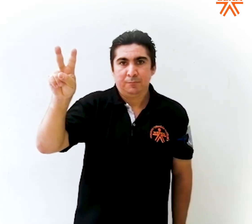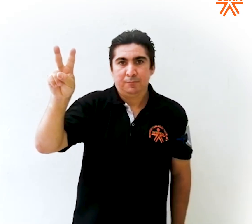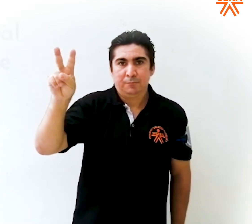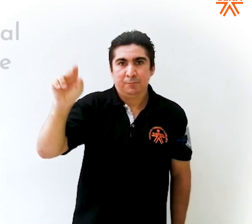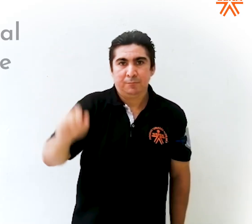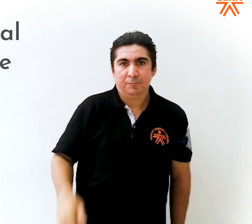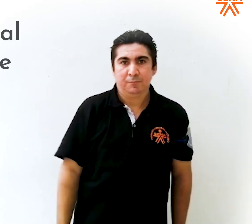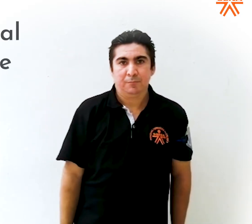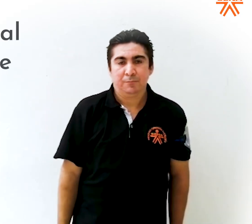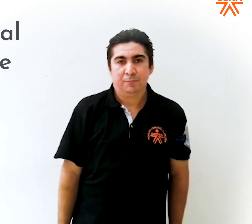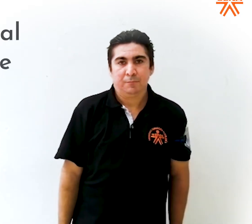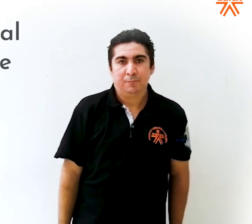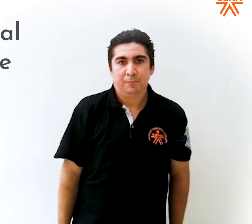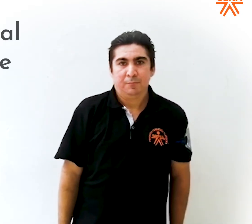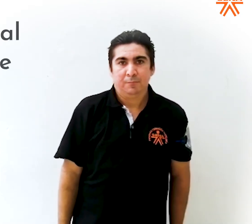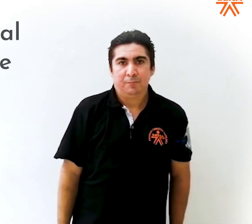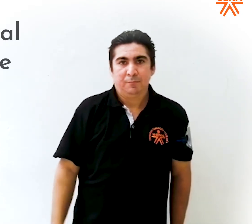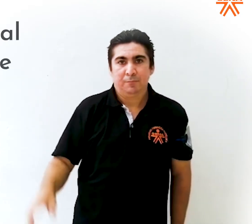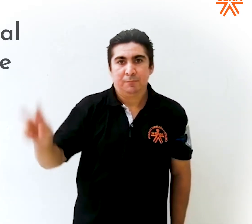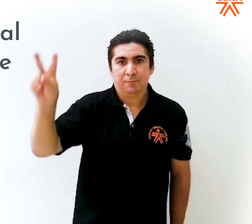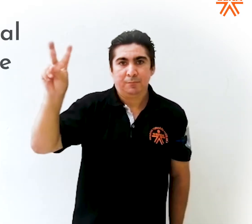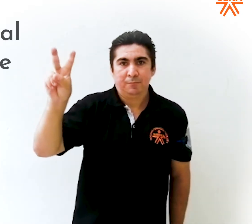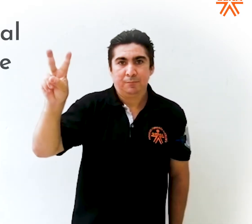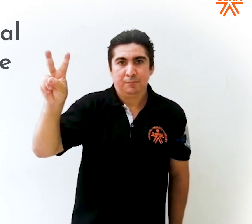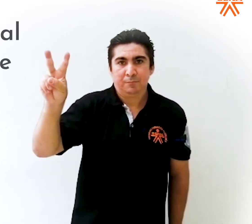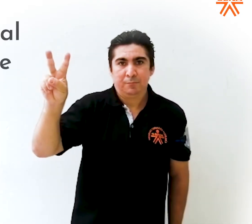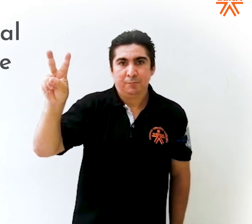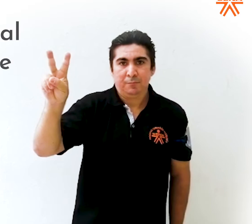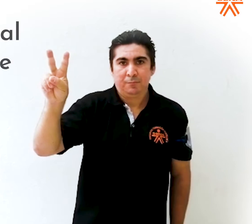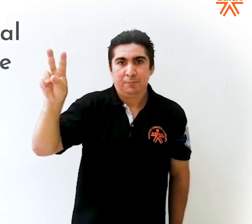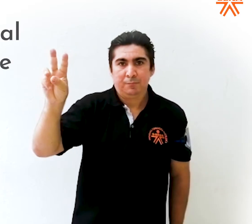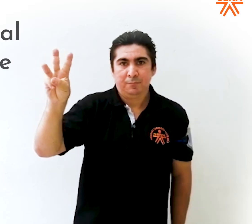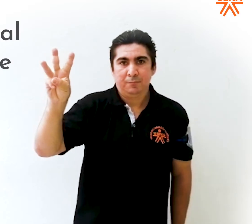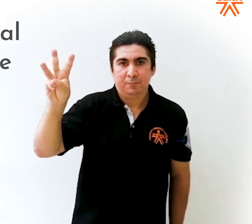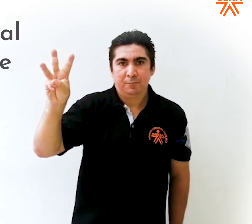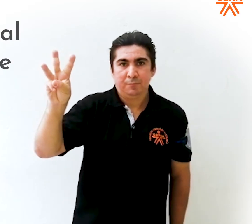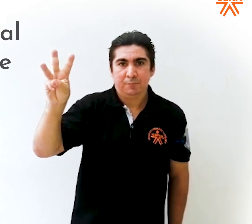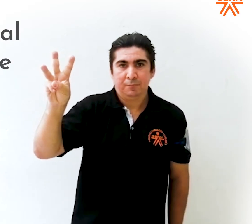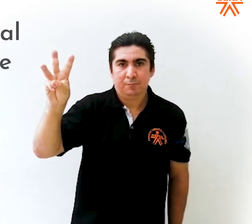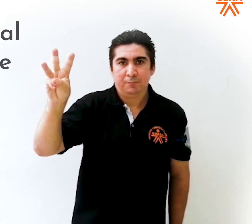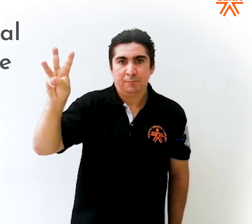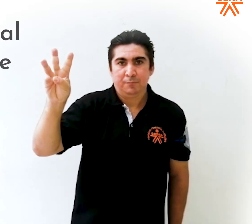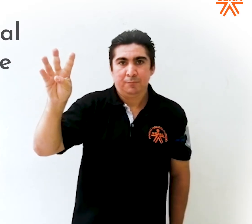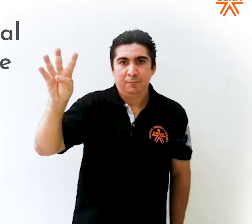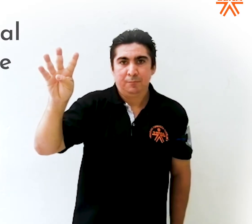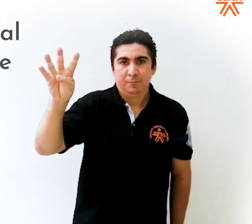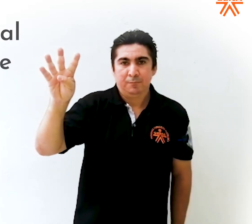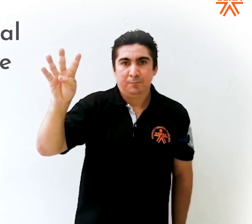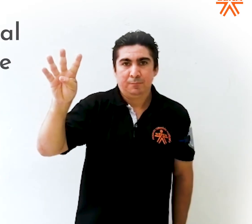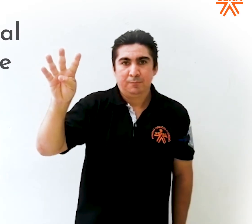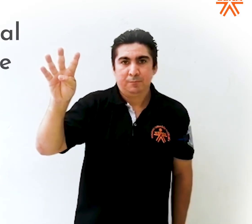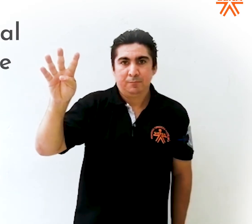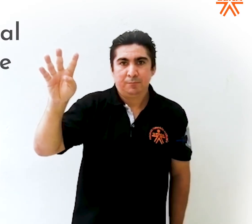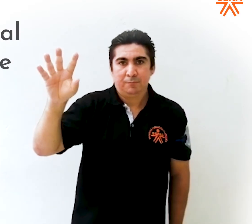Las horas laborales de la tarde son 2, 3, 4, 5